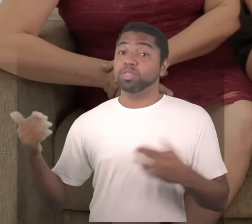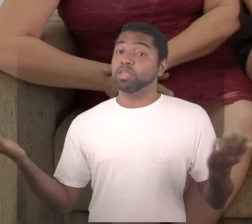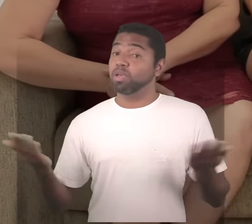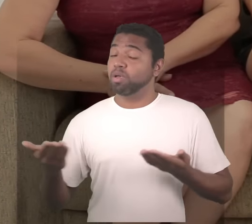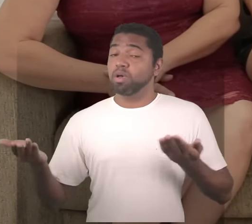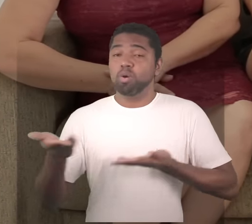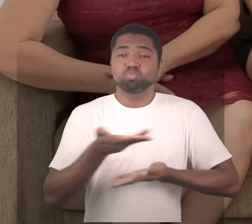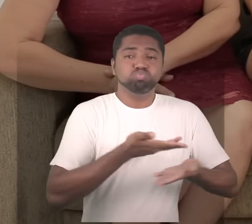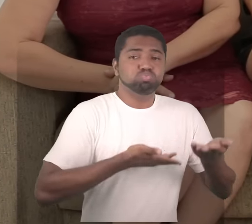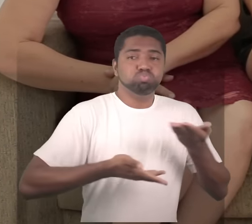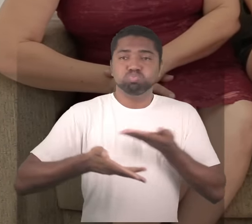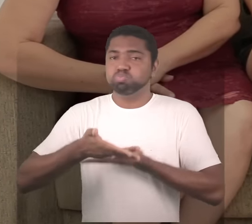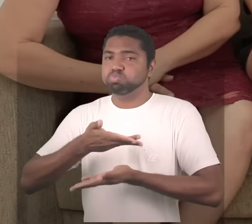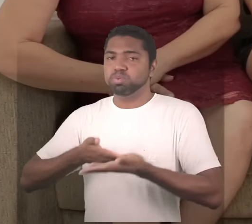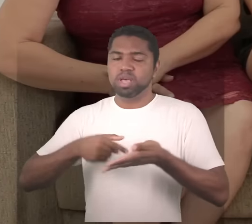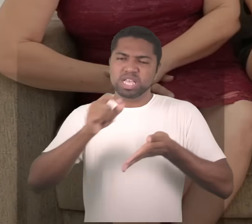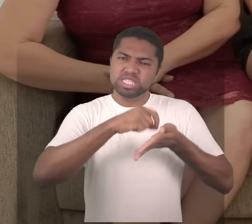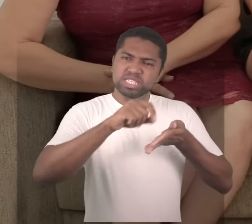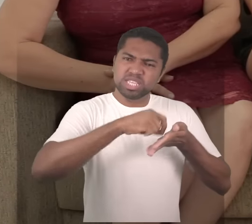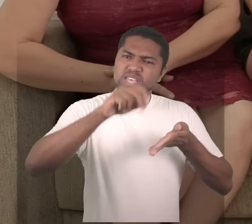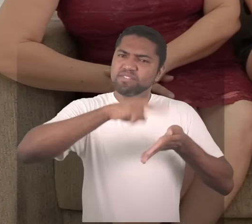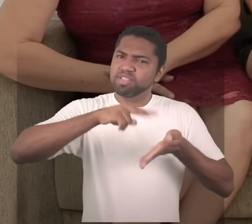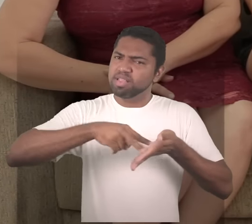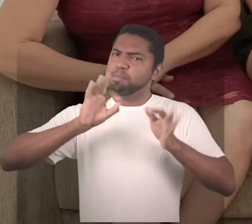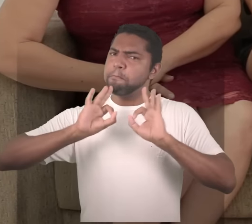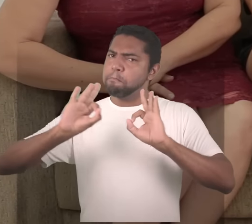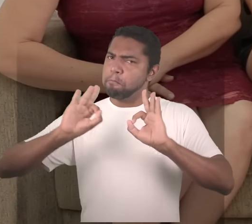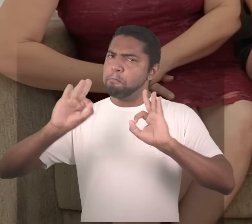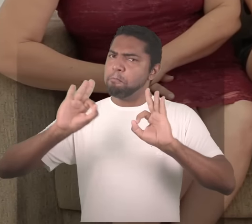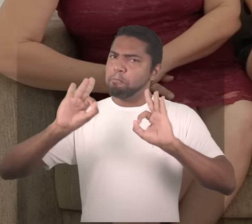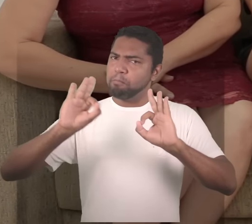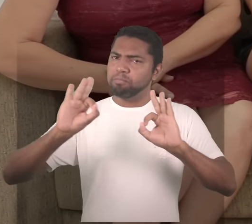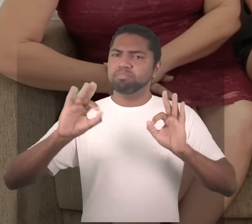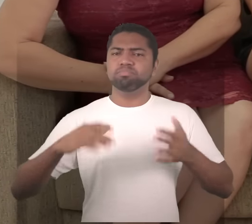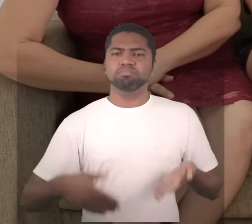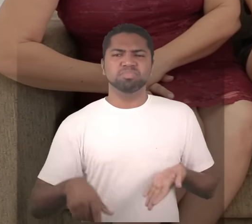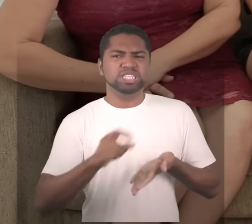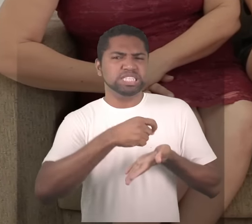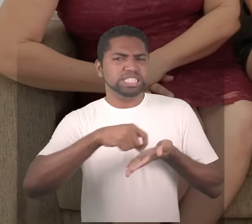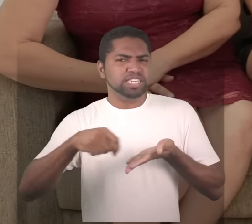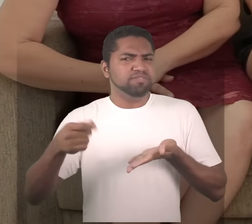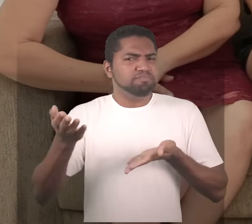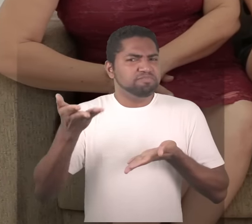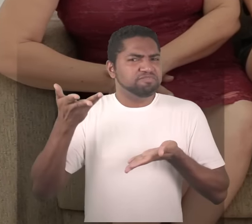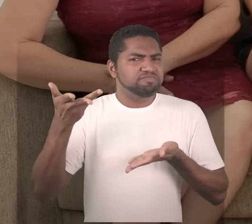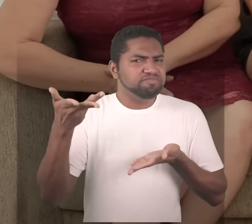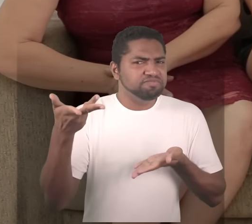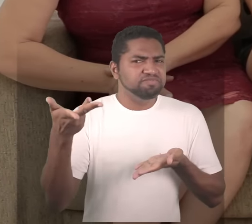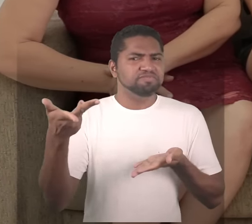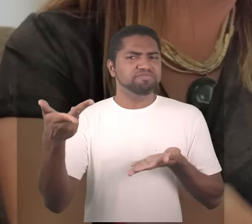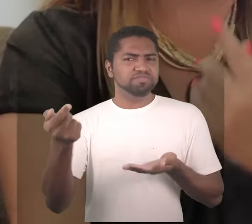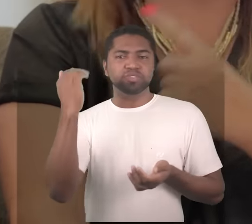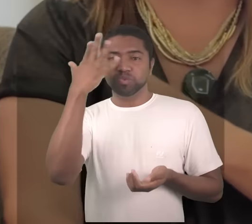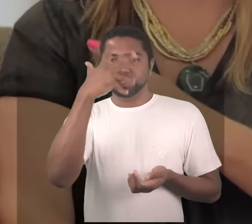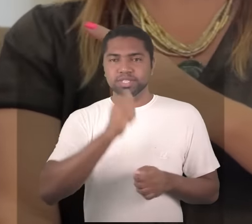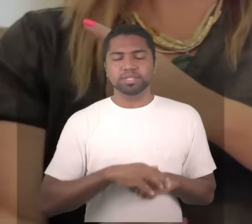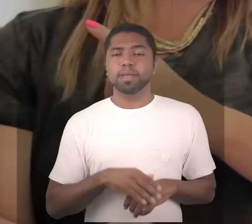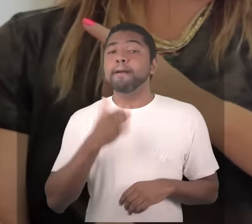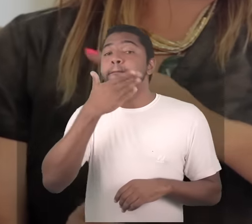perfeitamente lê e escreve muito bem eu estava te falando que a aligrafia é muito bonita e a sua mãe? fala um